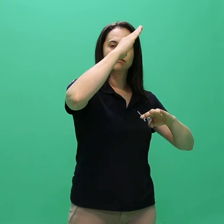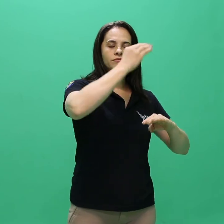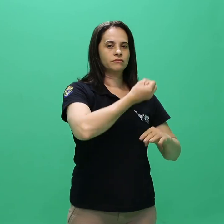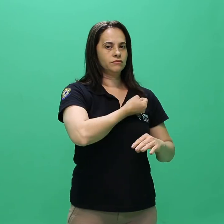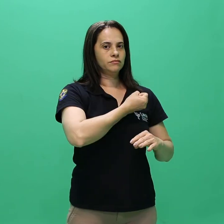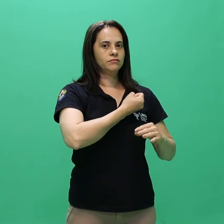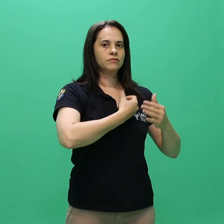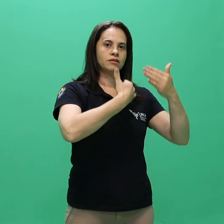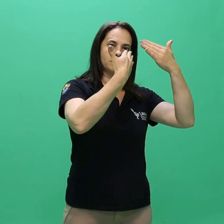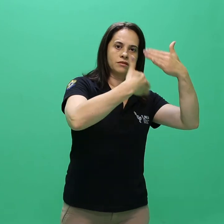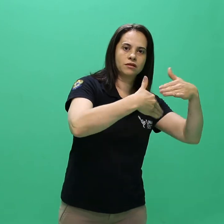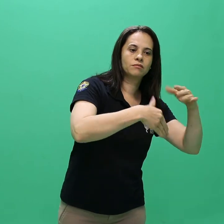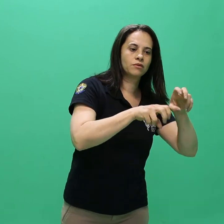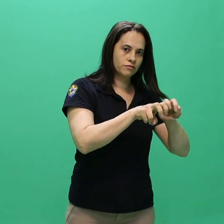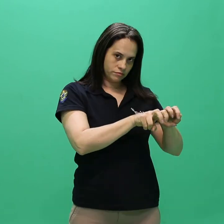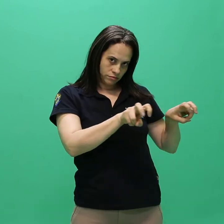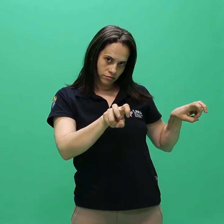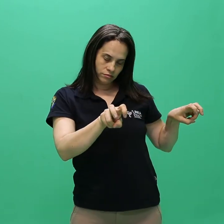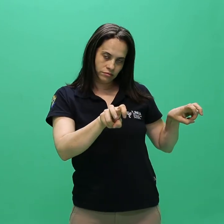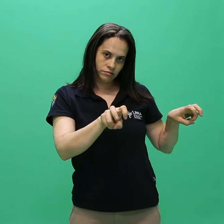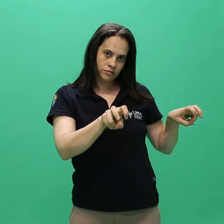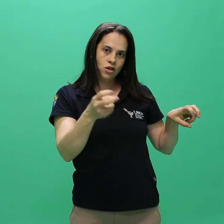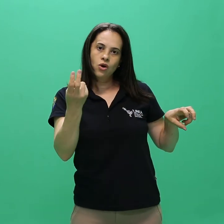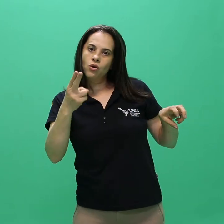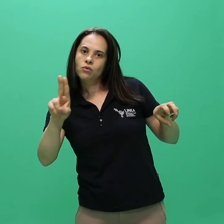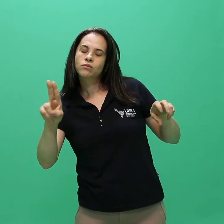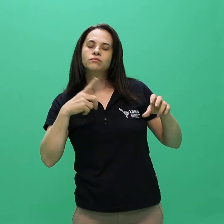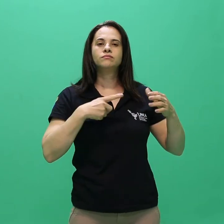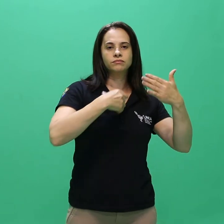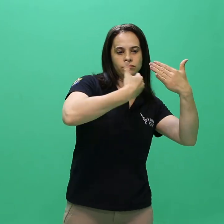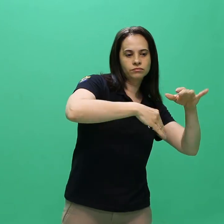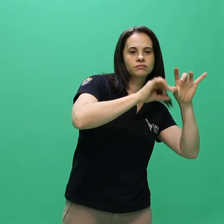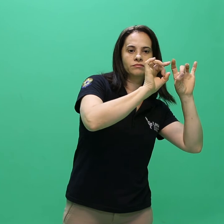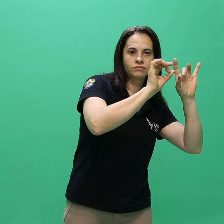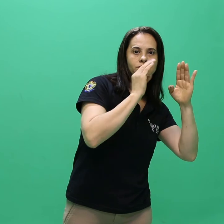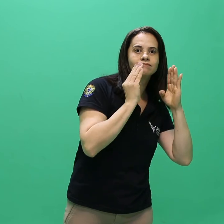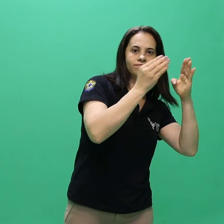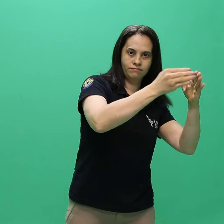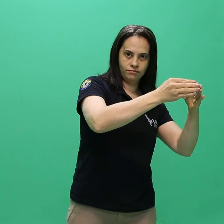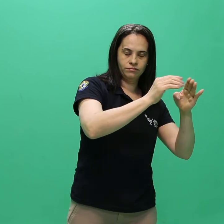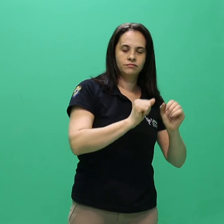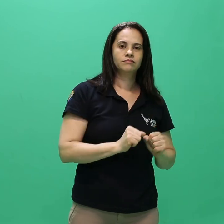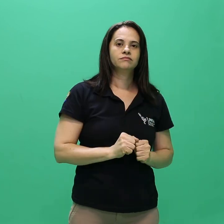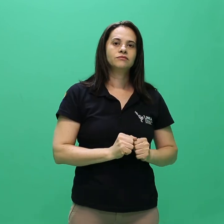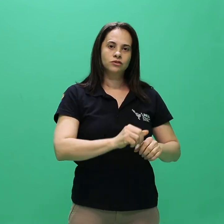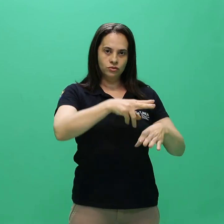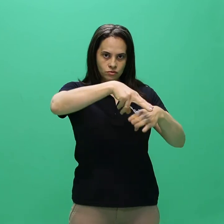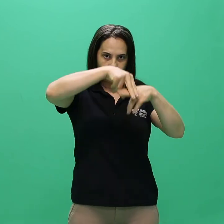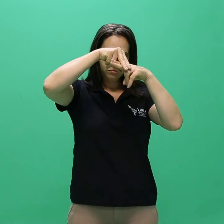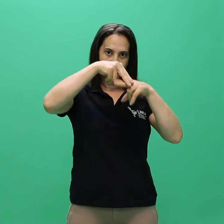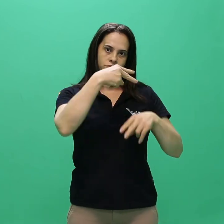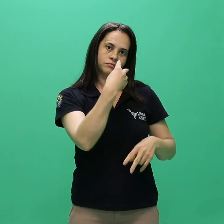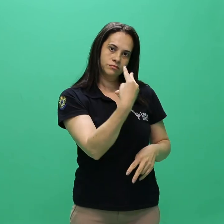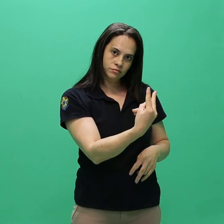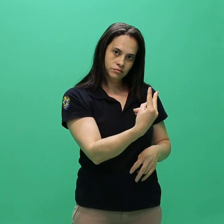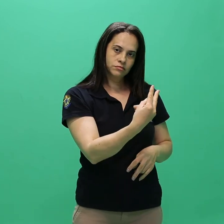Posteriormente serão classificados os candidatos oriundos de instituições privadas que